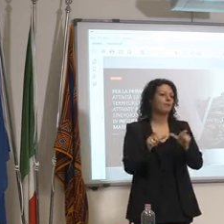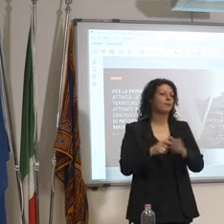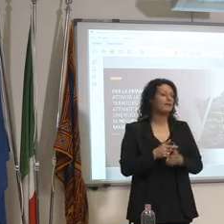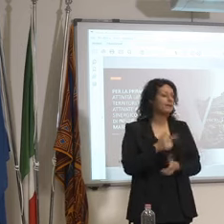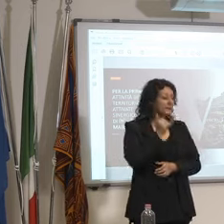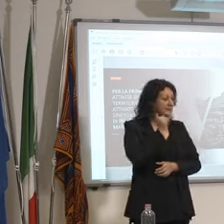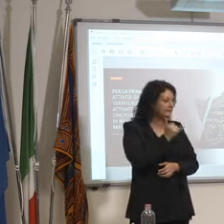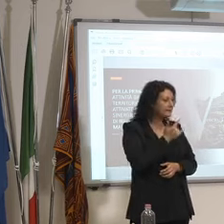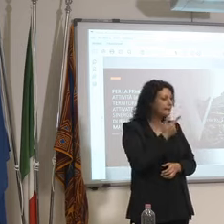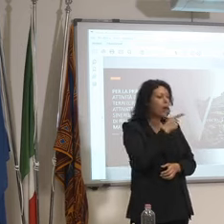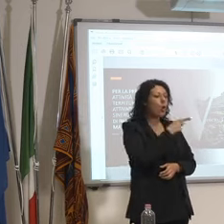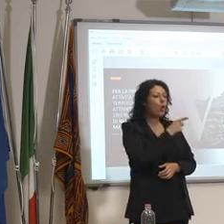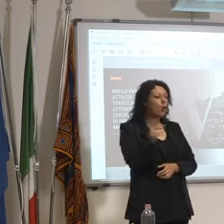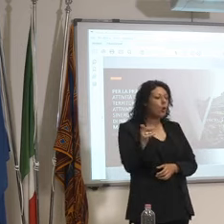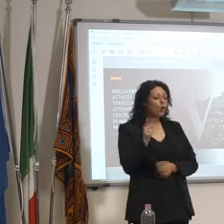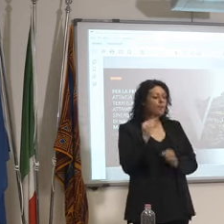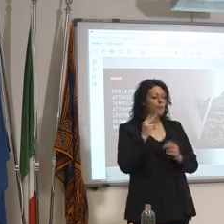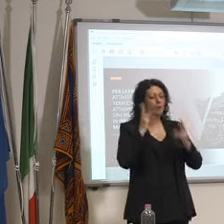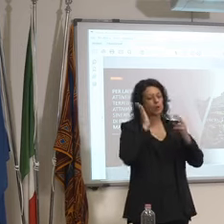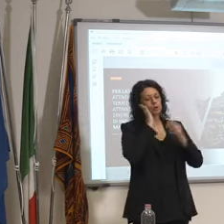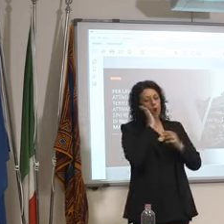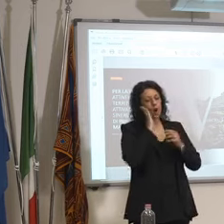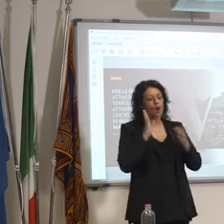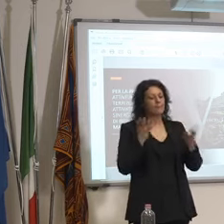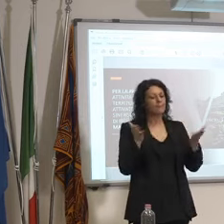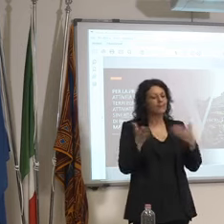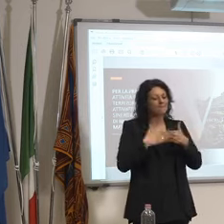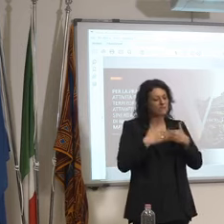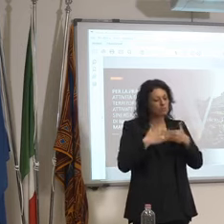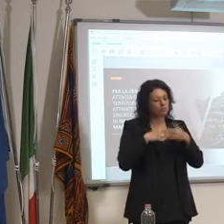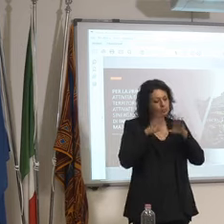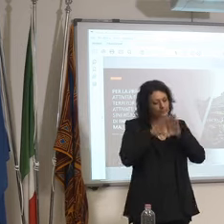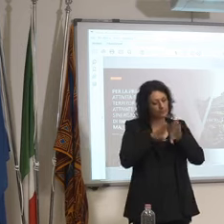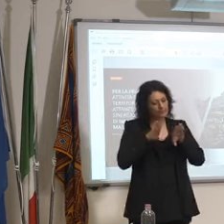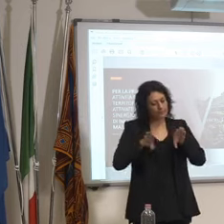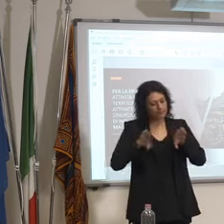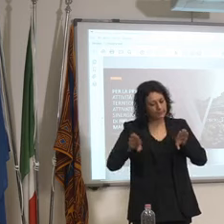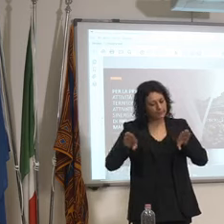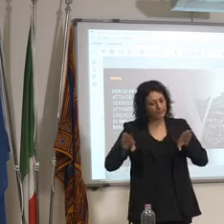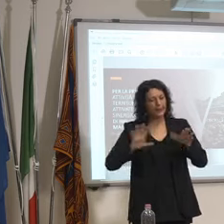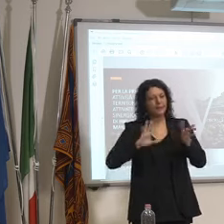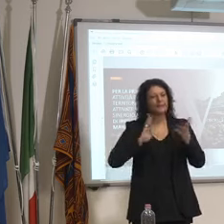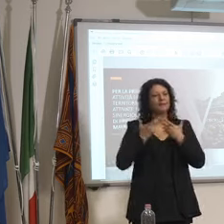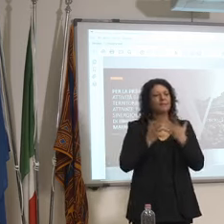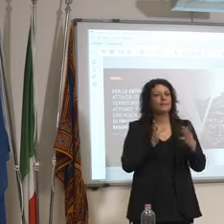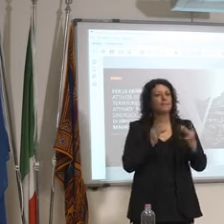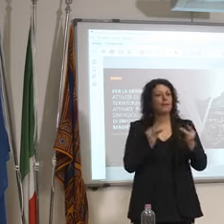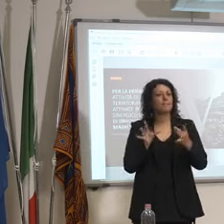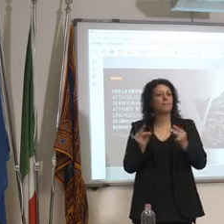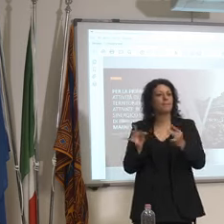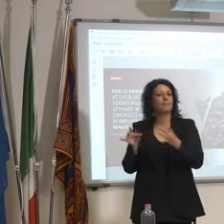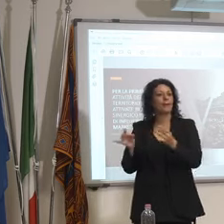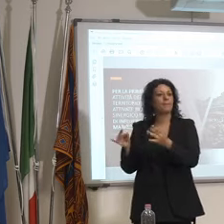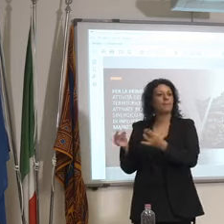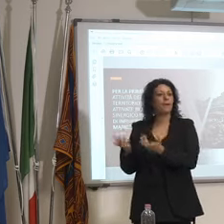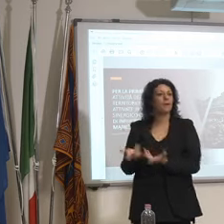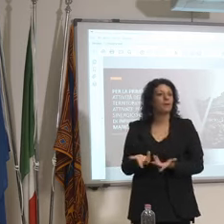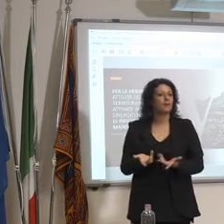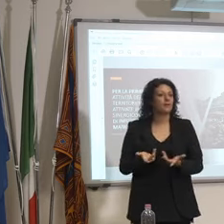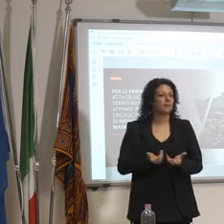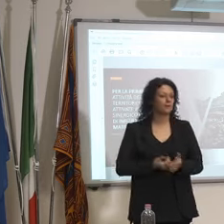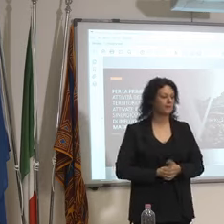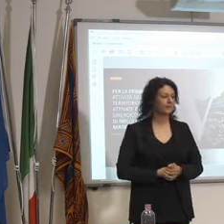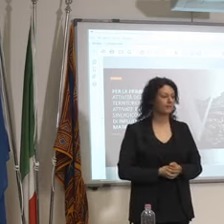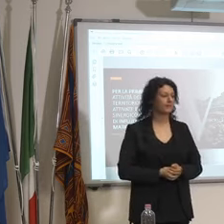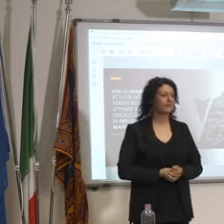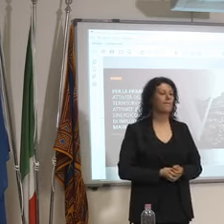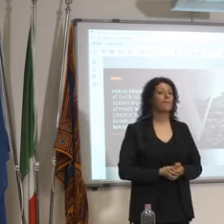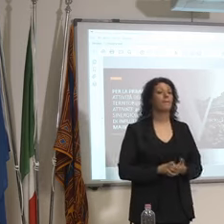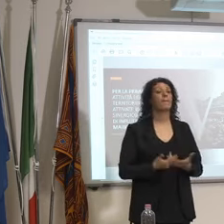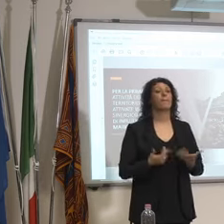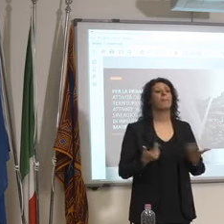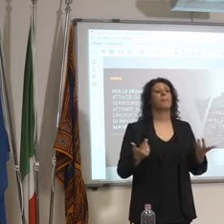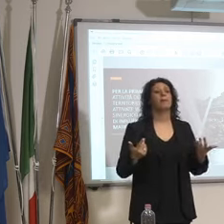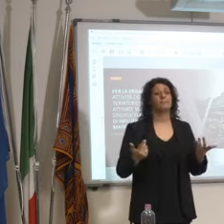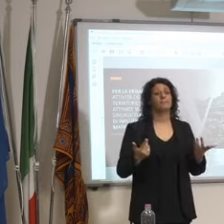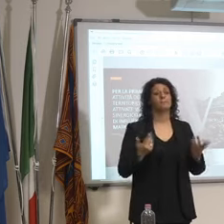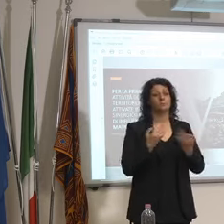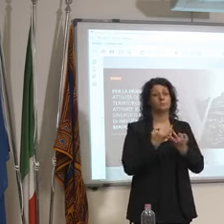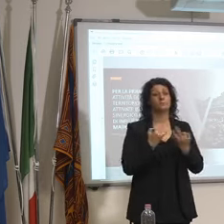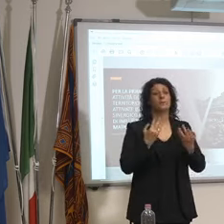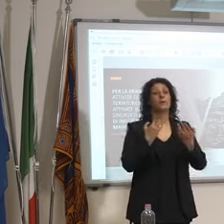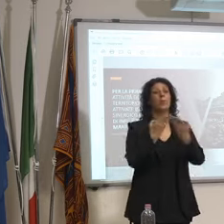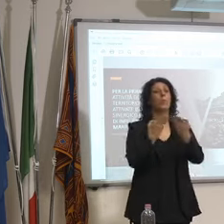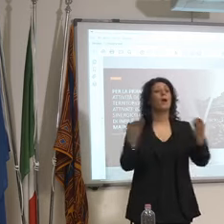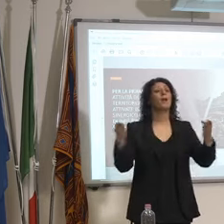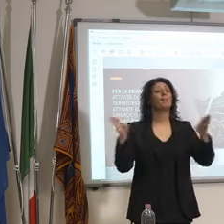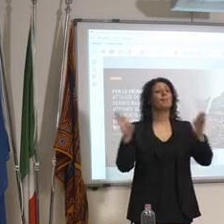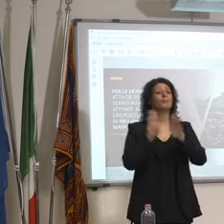camerate poi si infettano con un contatto il tema della quarantena ovviamente andrà gestito ma questa